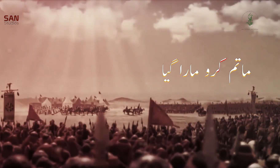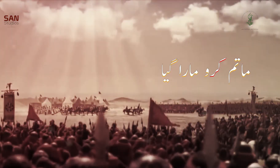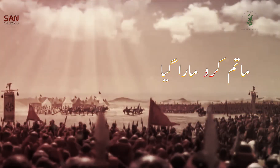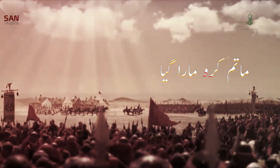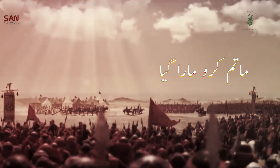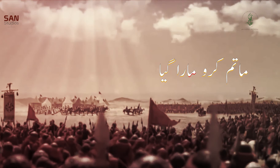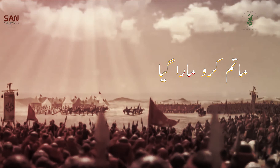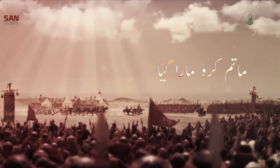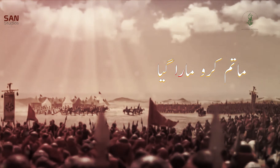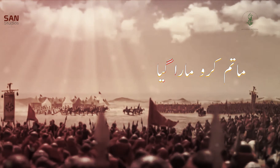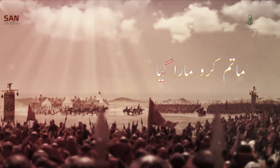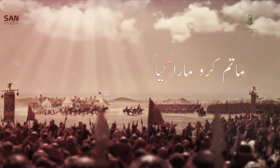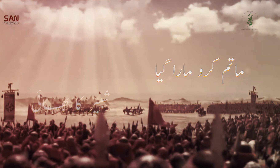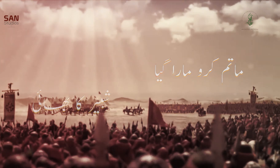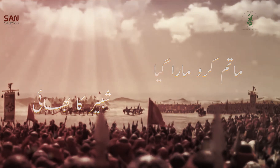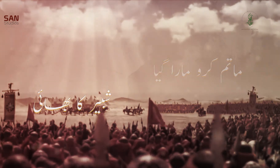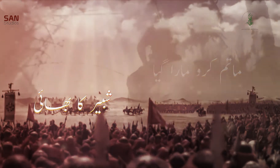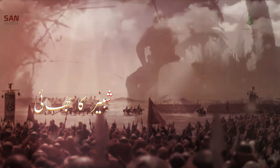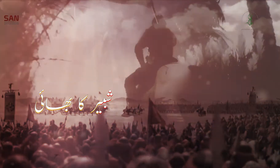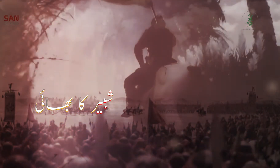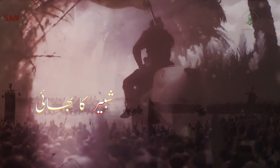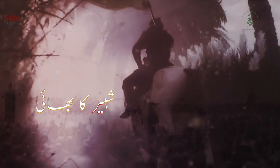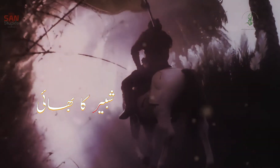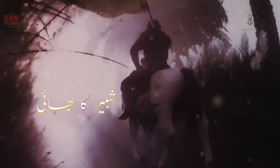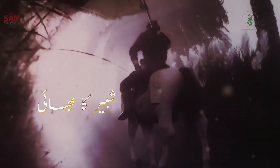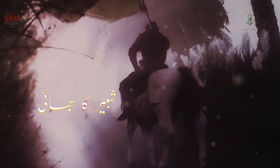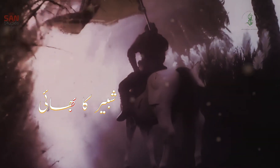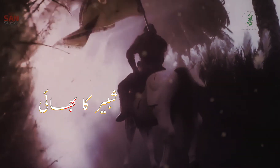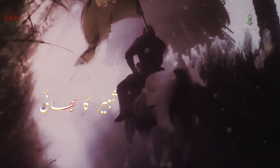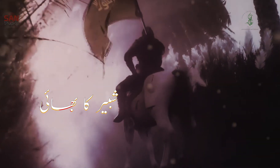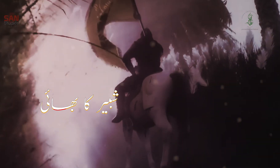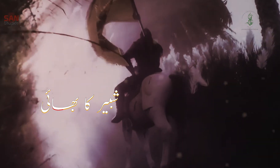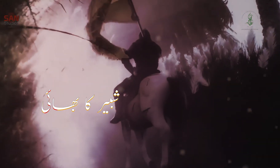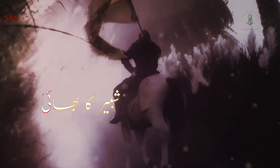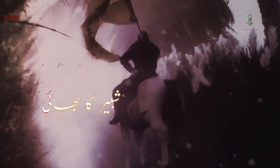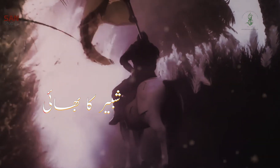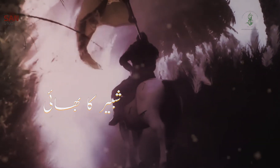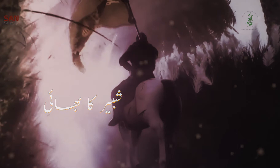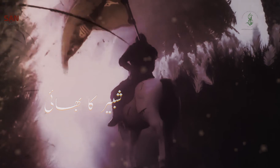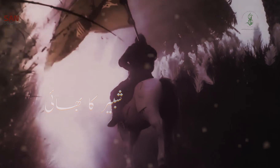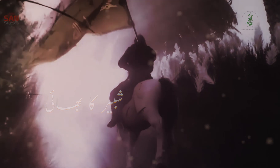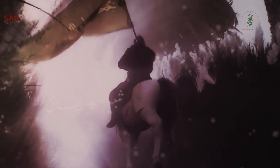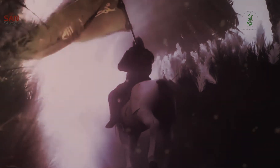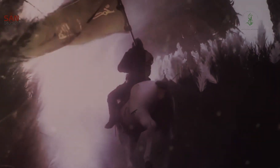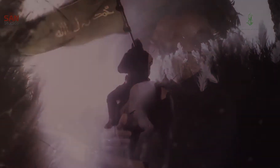کرو مارا گیا شبیر کا بھائی وہ